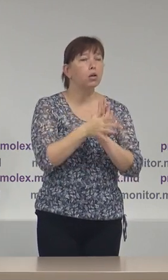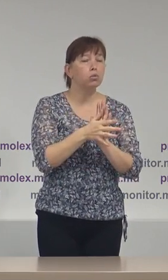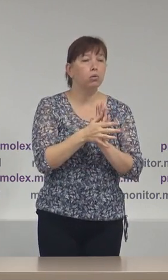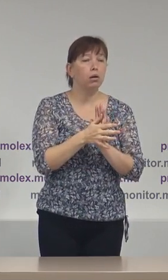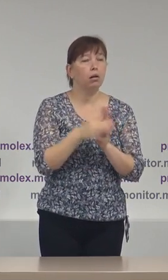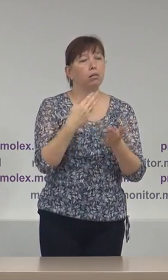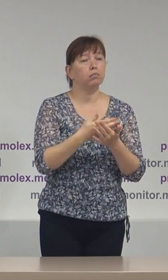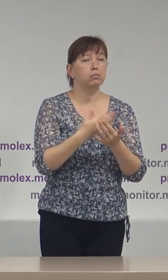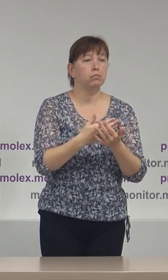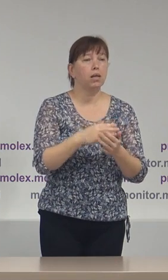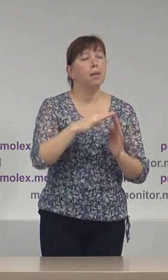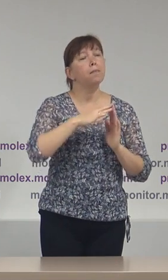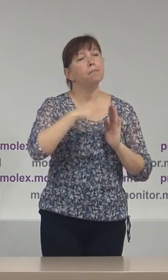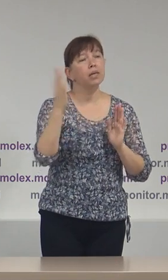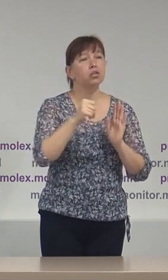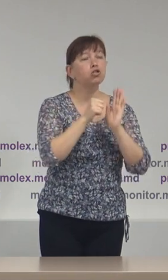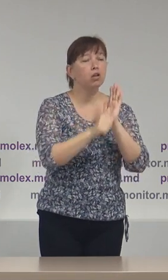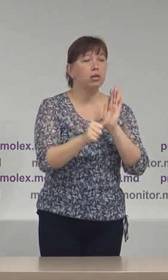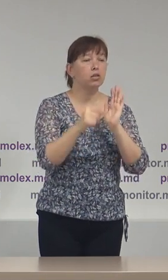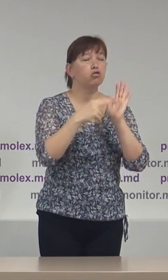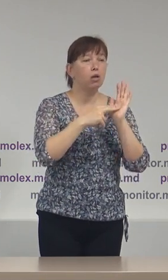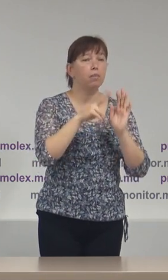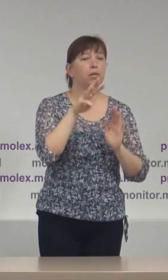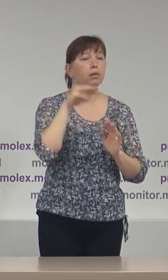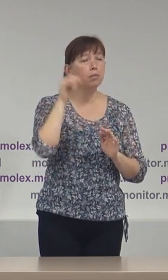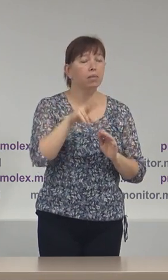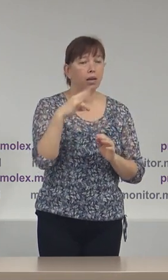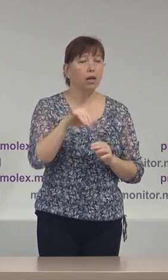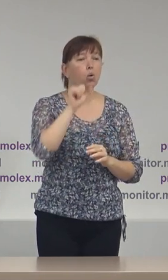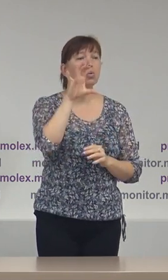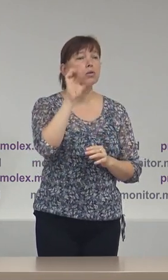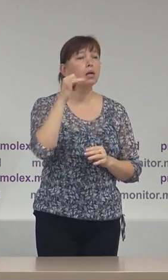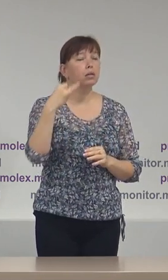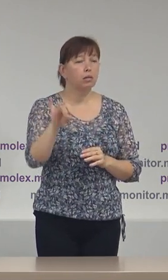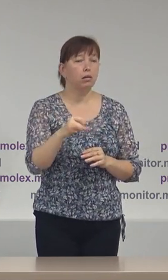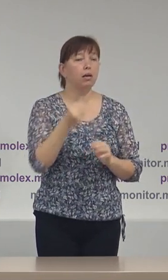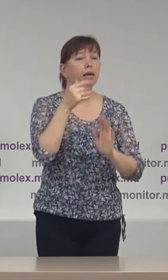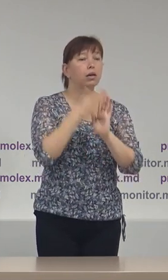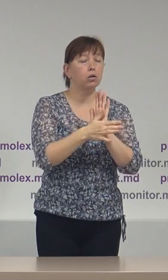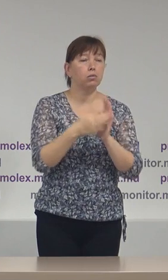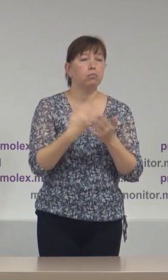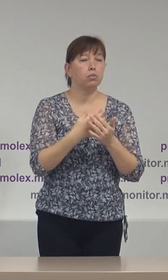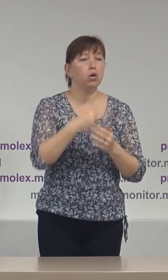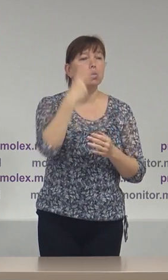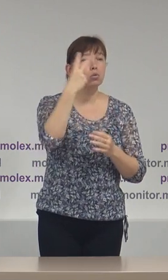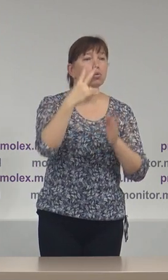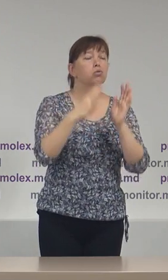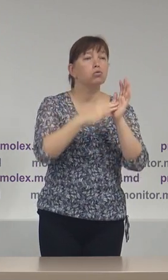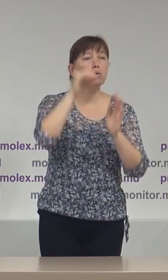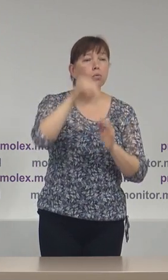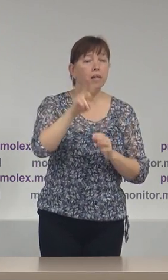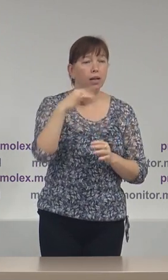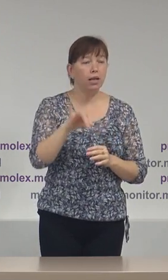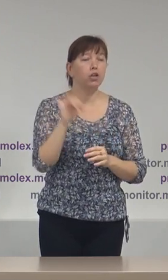la peste 67.000 lei doamna Renat Osatăi cheltuieli estimate la peste 29.000 lei